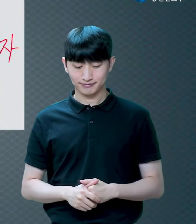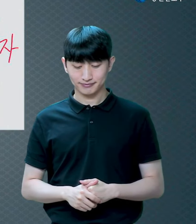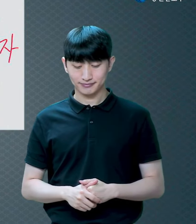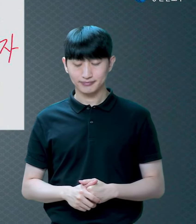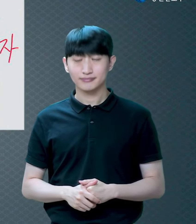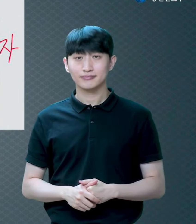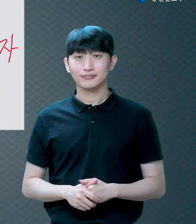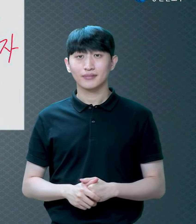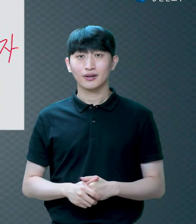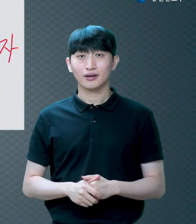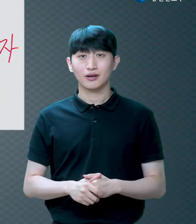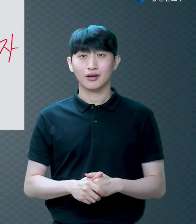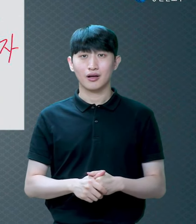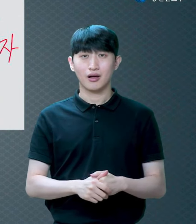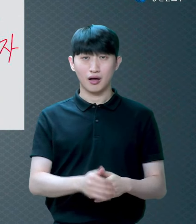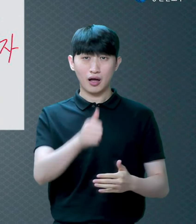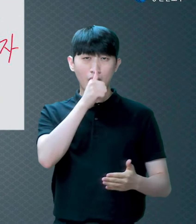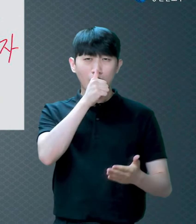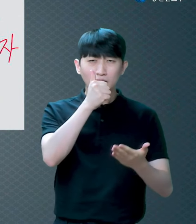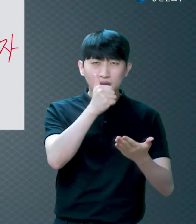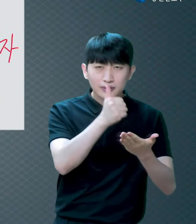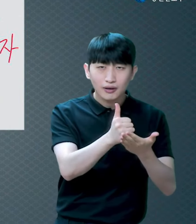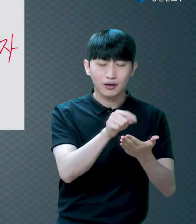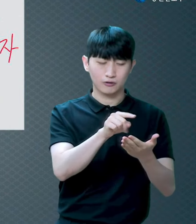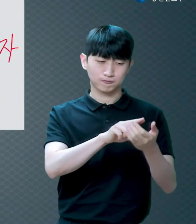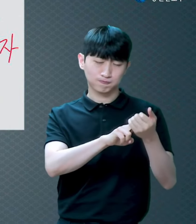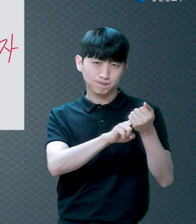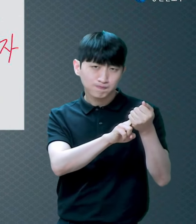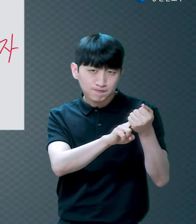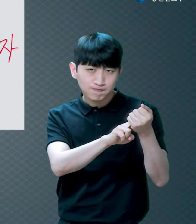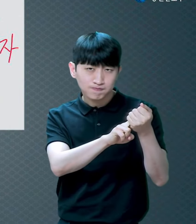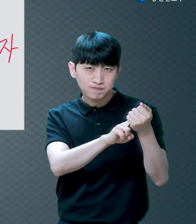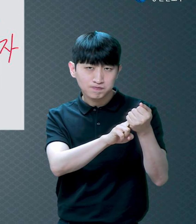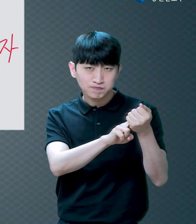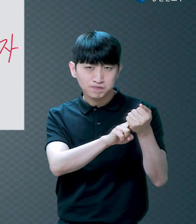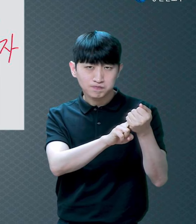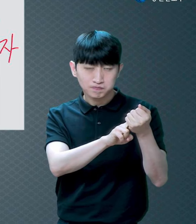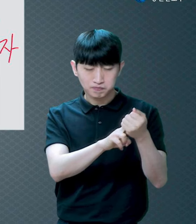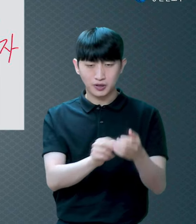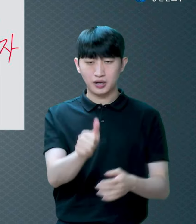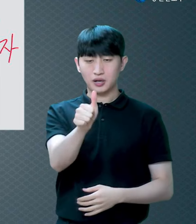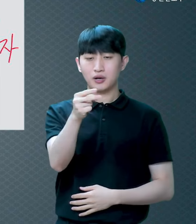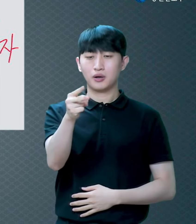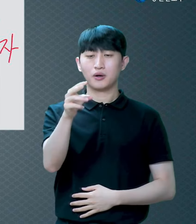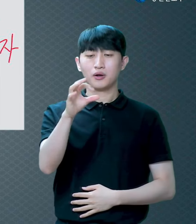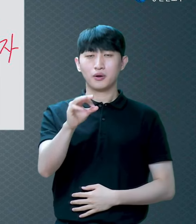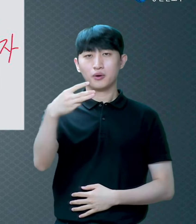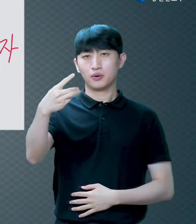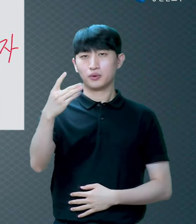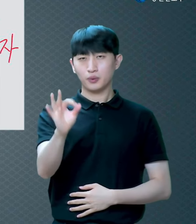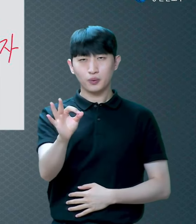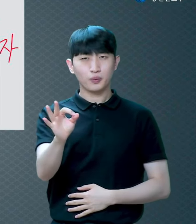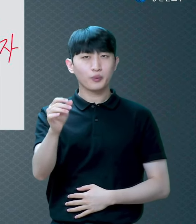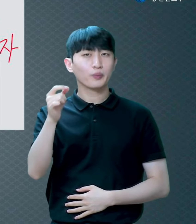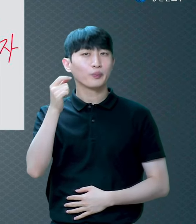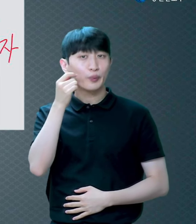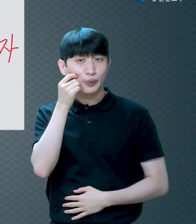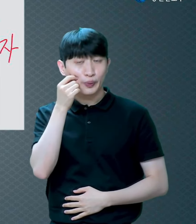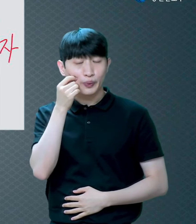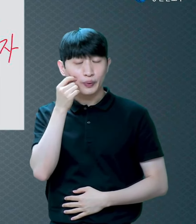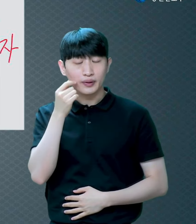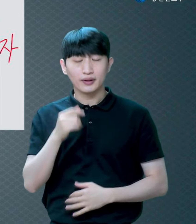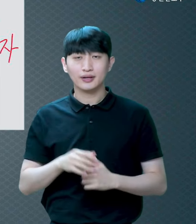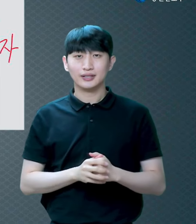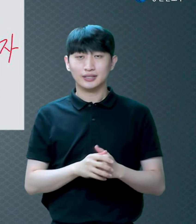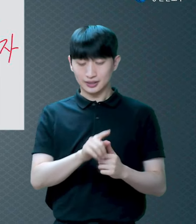죄를 숨기는 자는 형통치 못한다 숨긴다라고 하는 것은